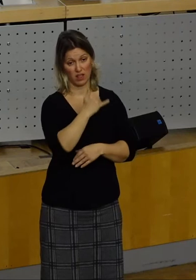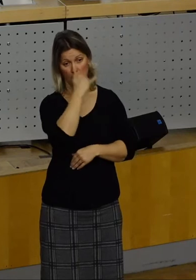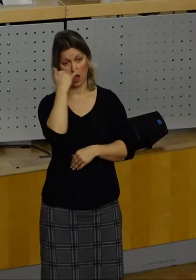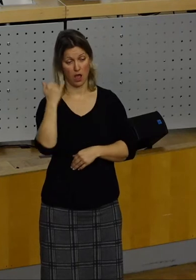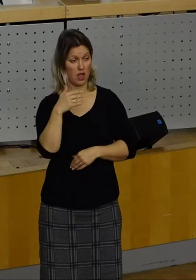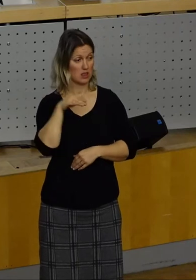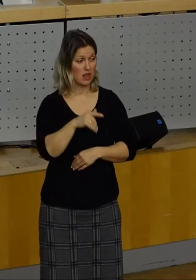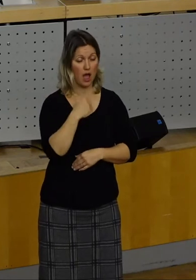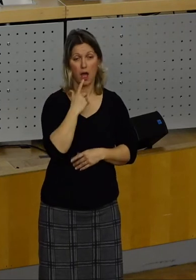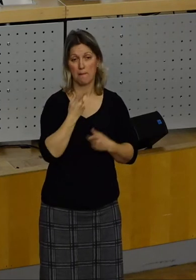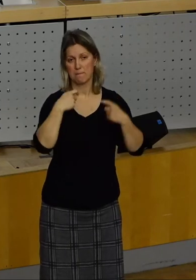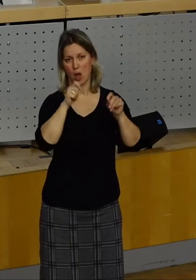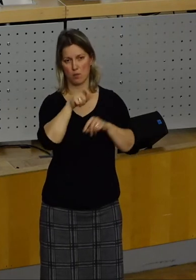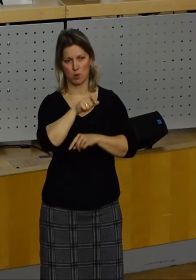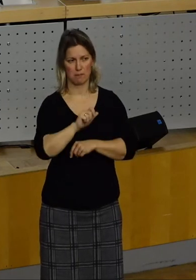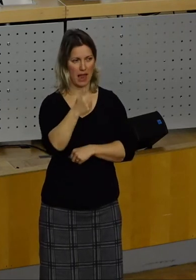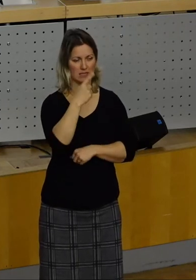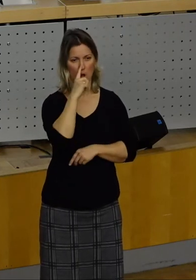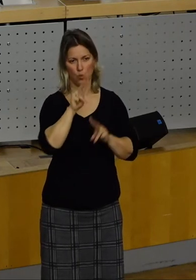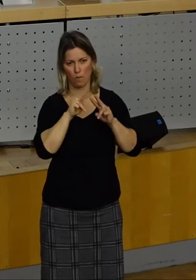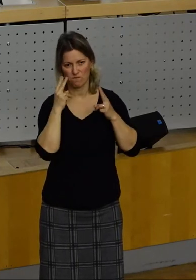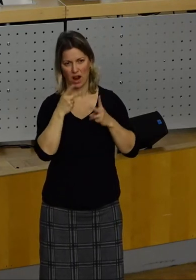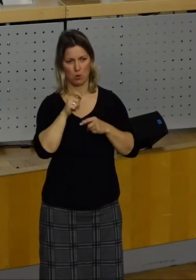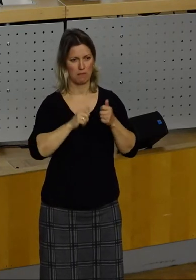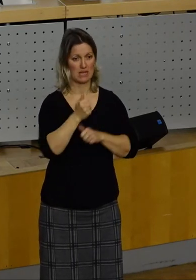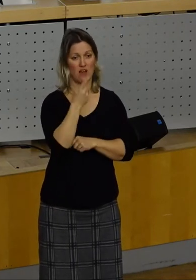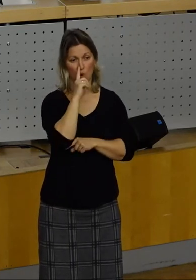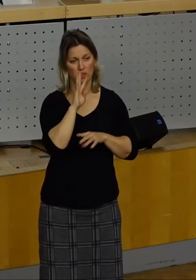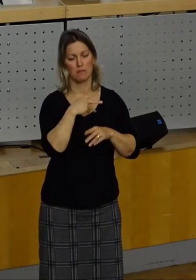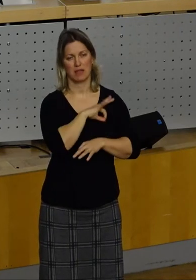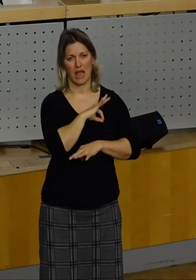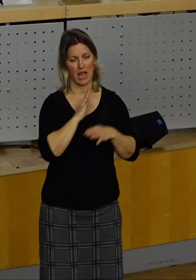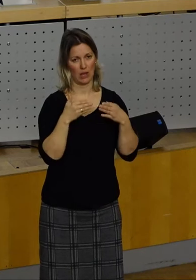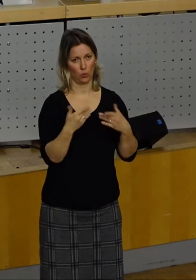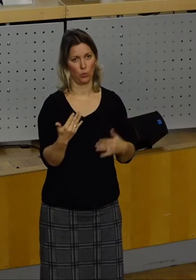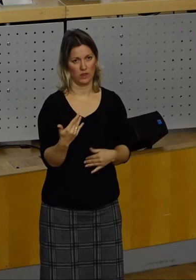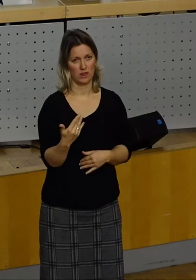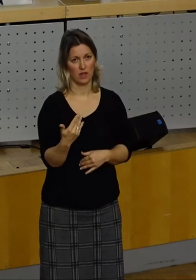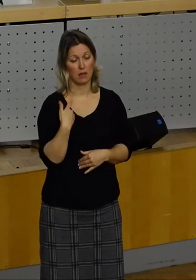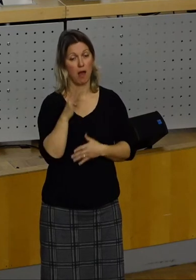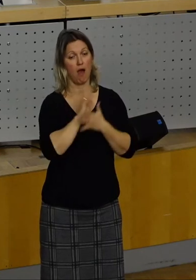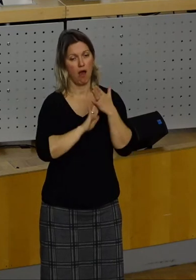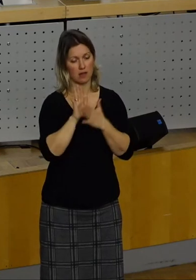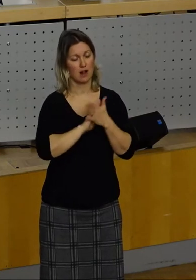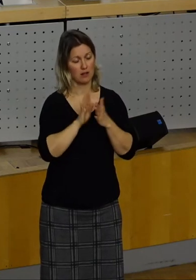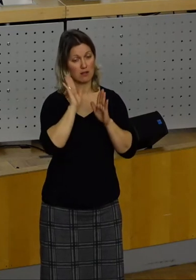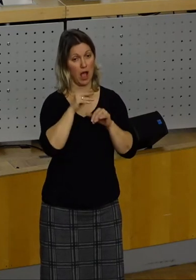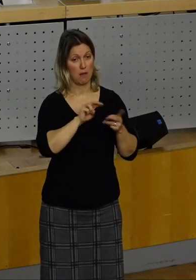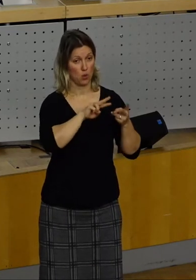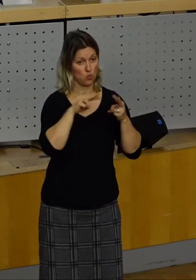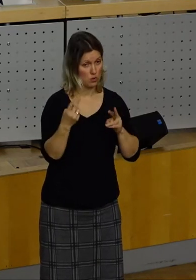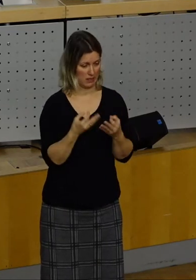Umweltbürgermeister, eine Umweltbürgermeisterin von den Grünen. Erzählt wird viel, umgesetzt wird leider nichts.